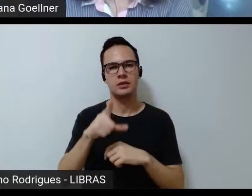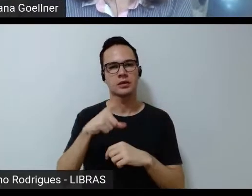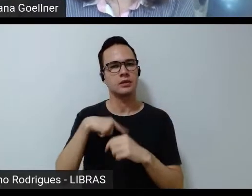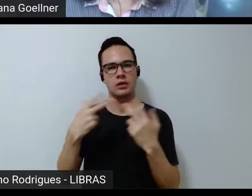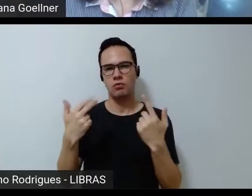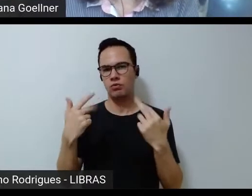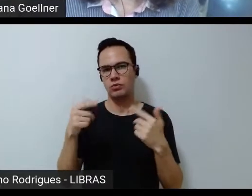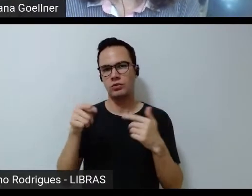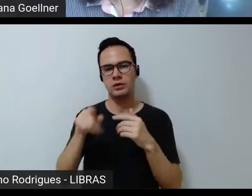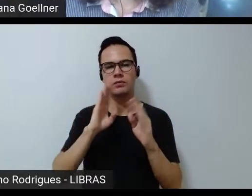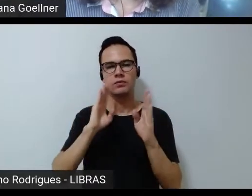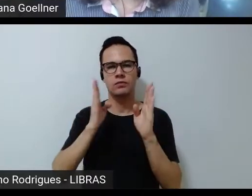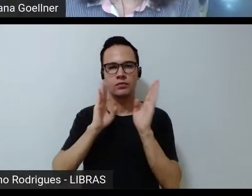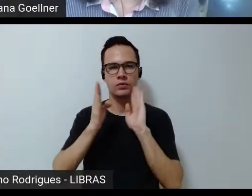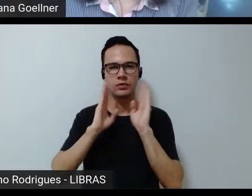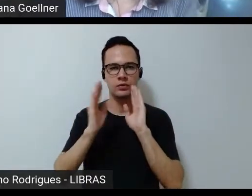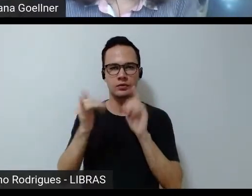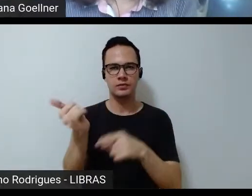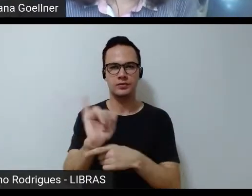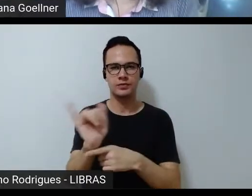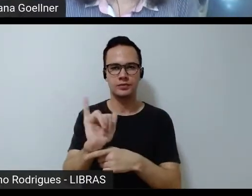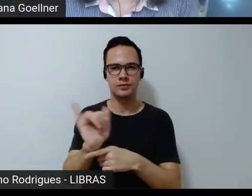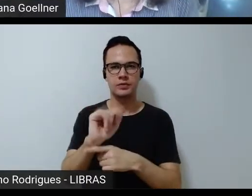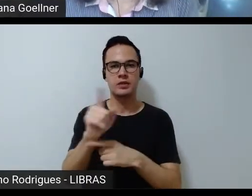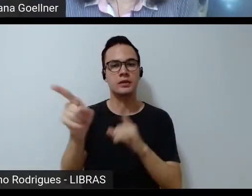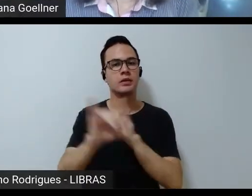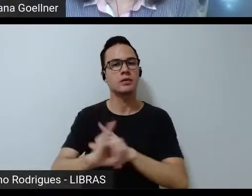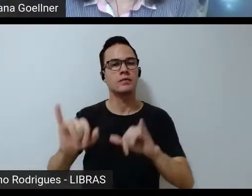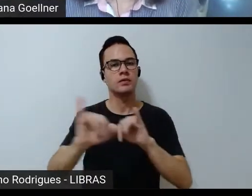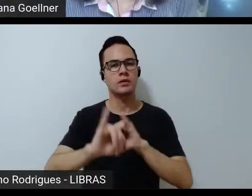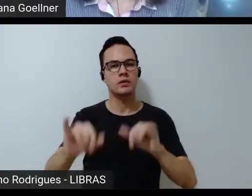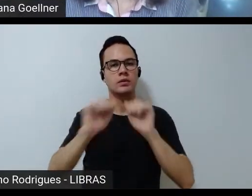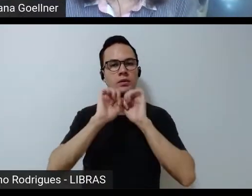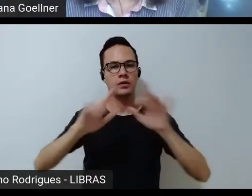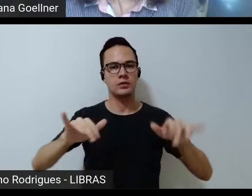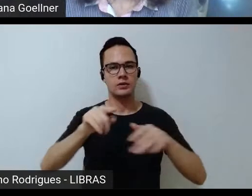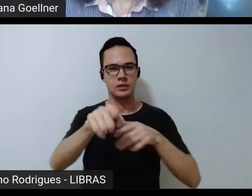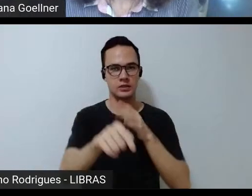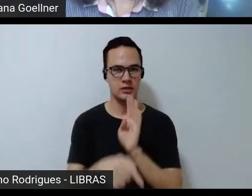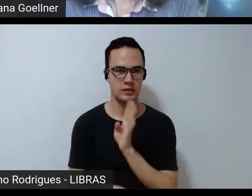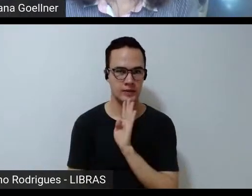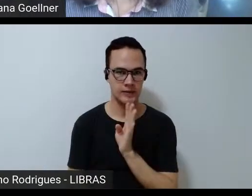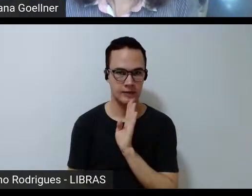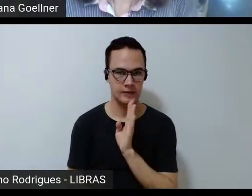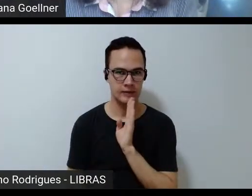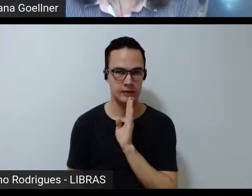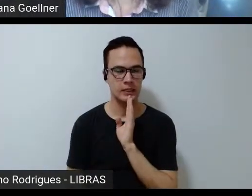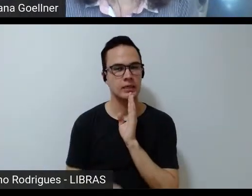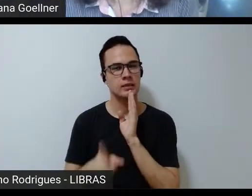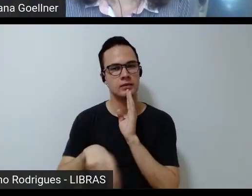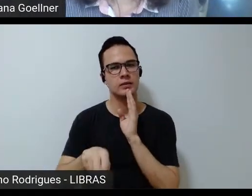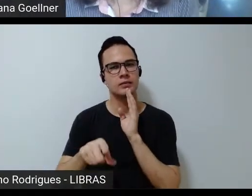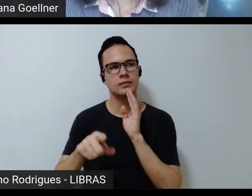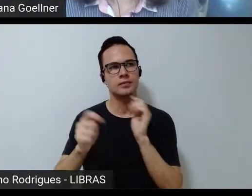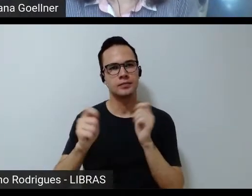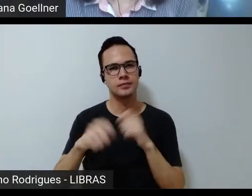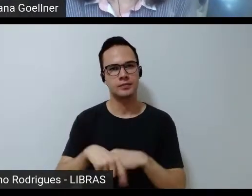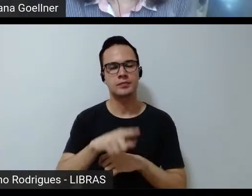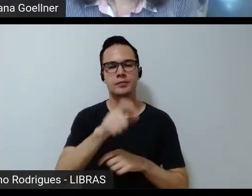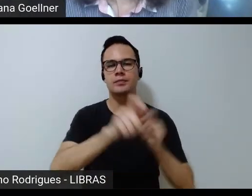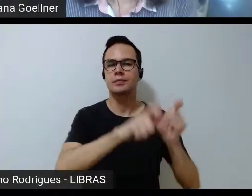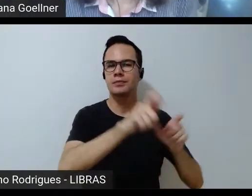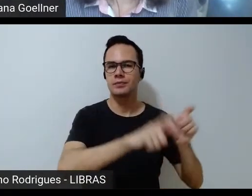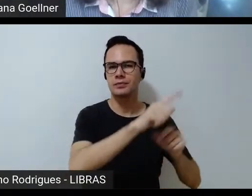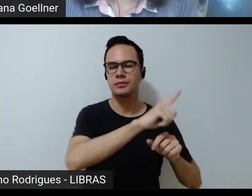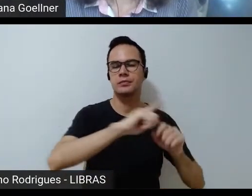mesmo Facebook e Youtube divulguem para as pessoas que vocês conhecem vamos trazer mais pessoas para